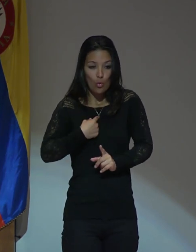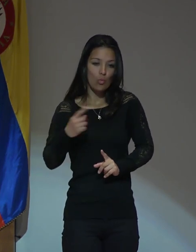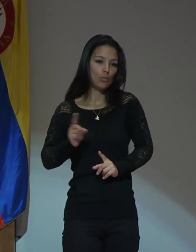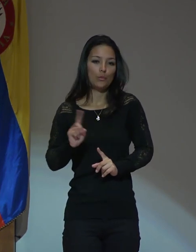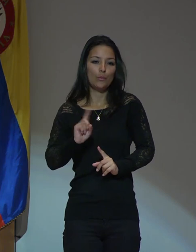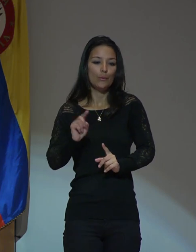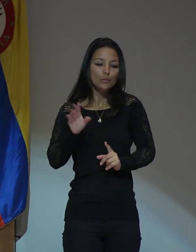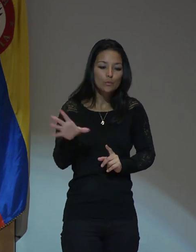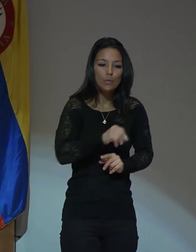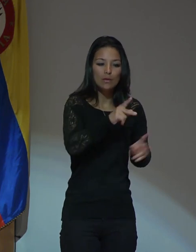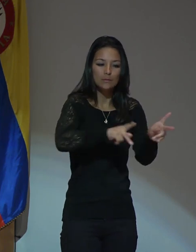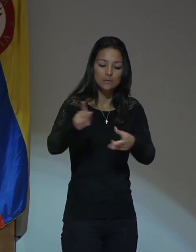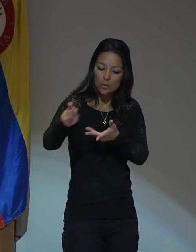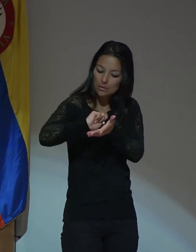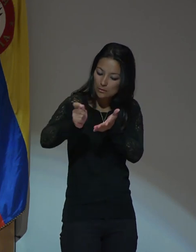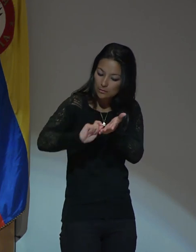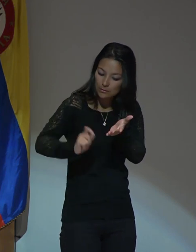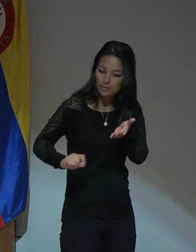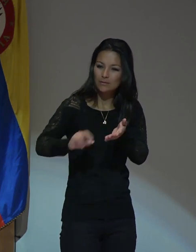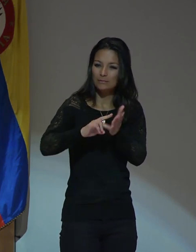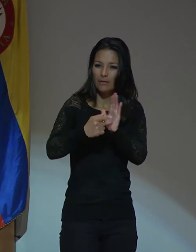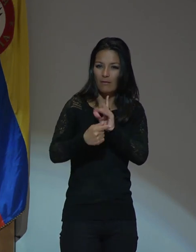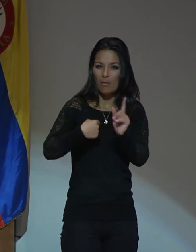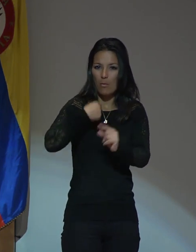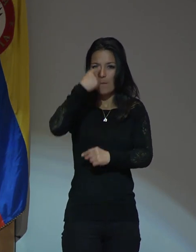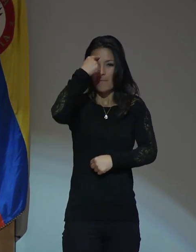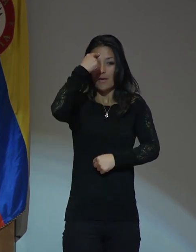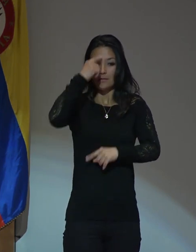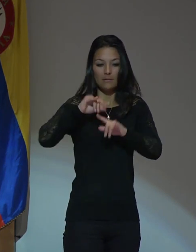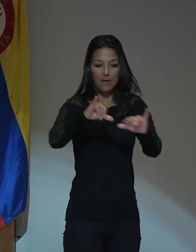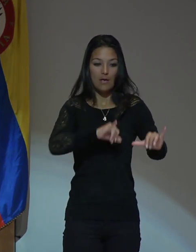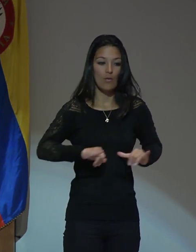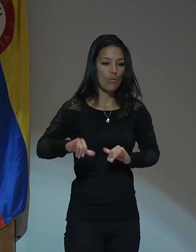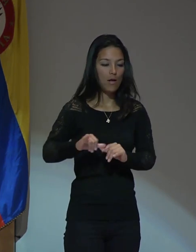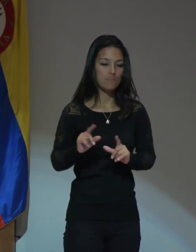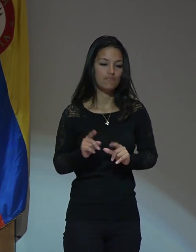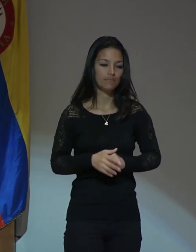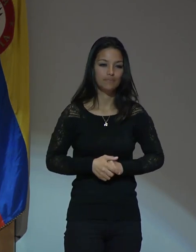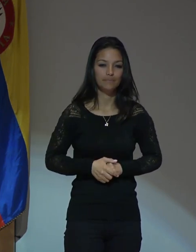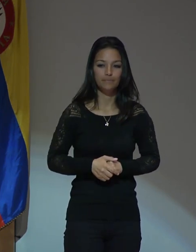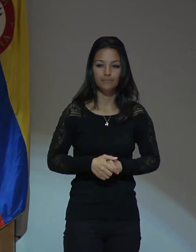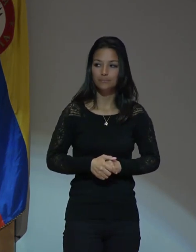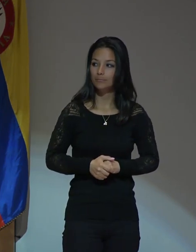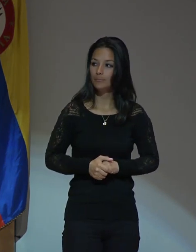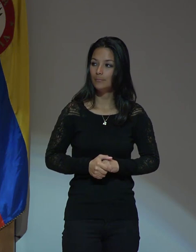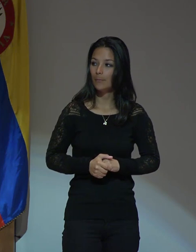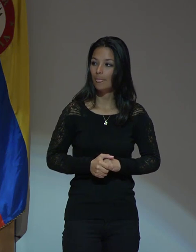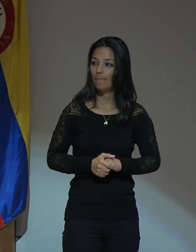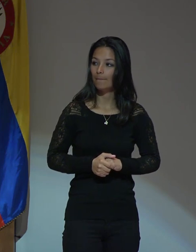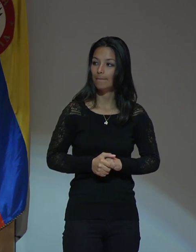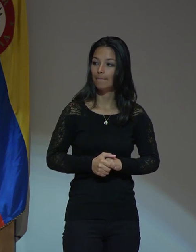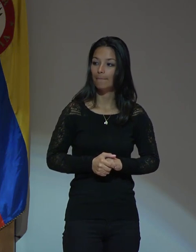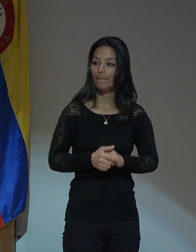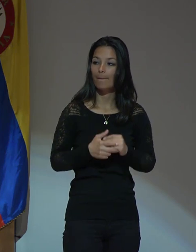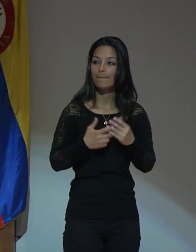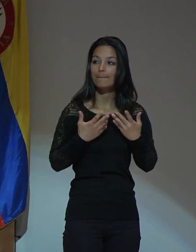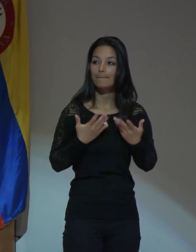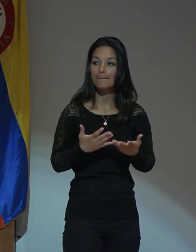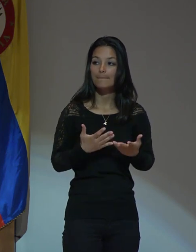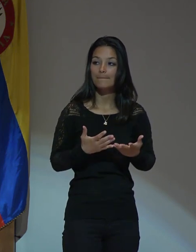que escribimos pensamos de la misma manera entonces